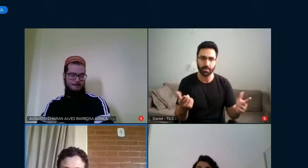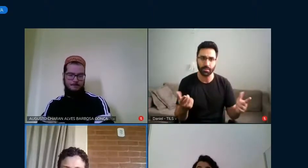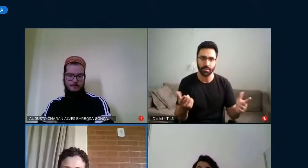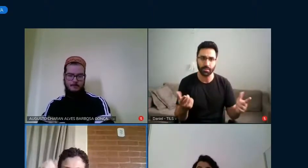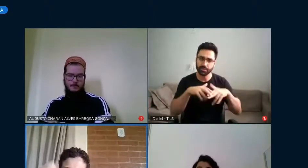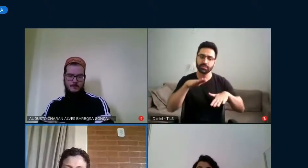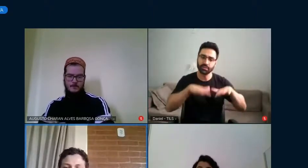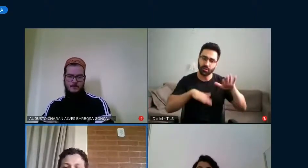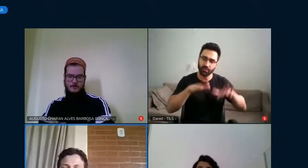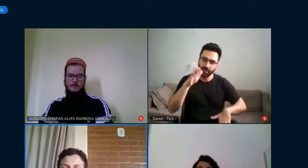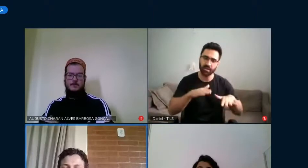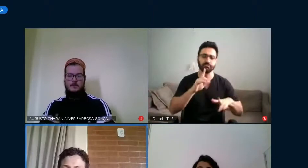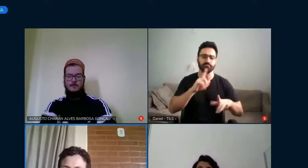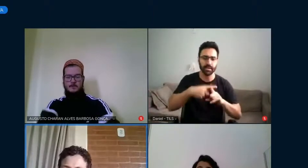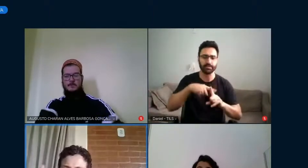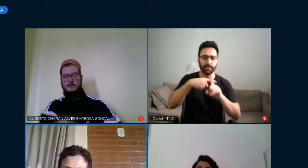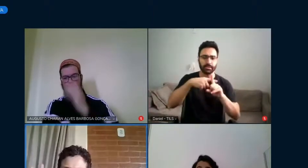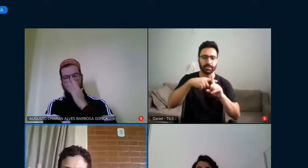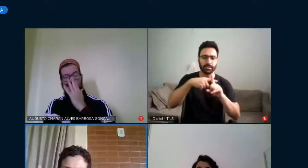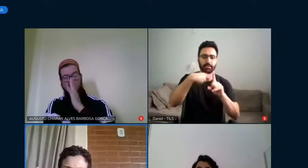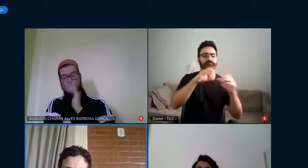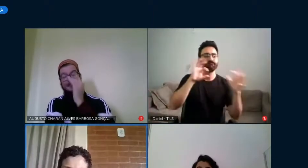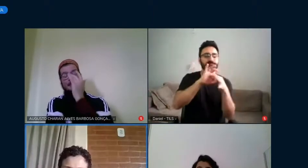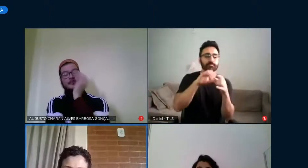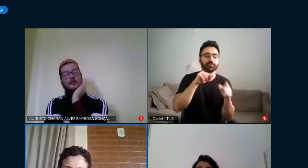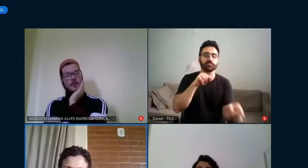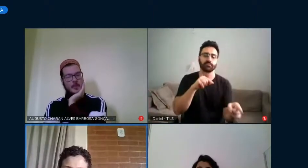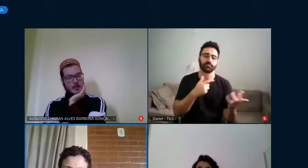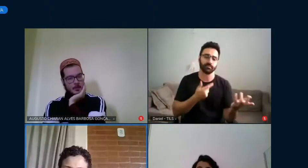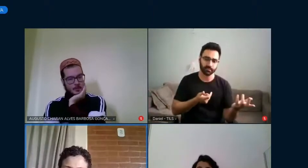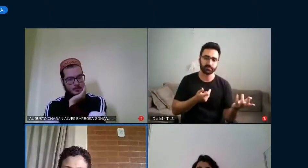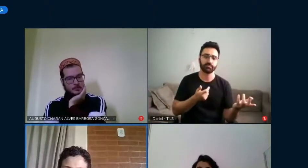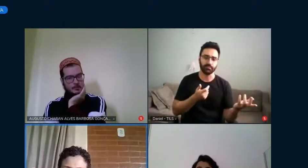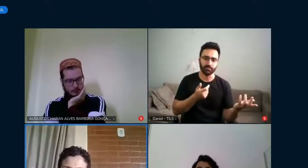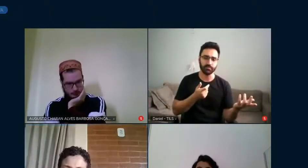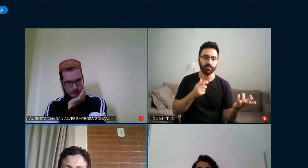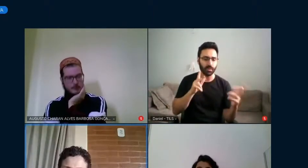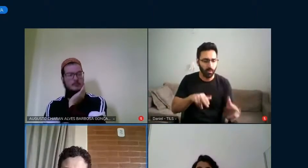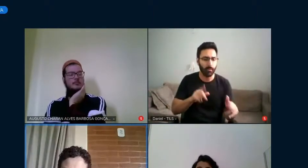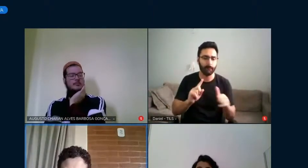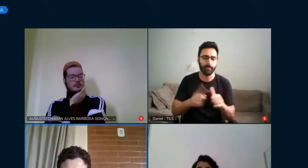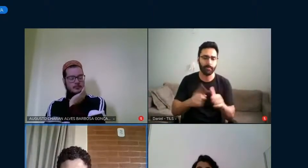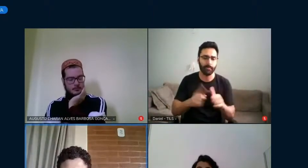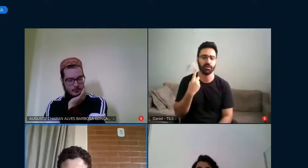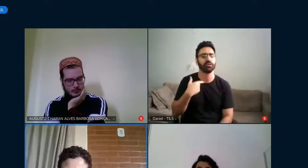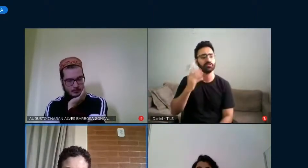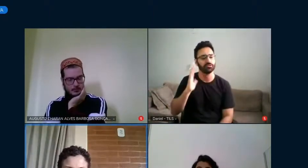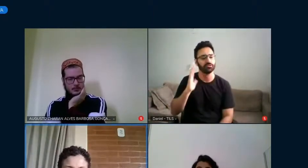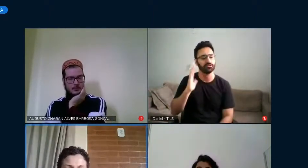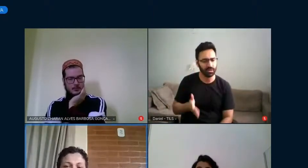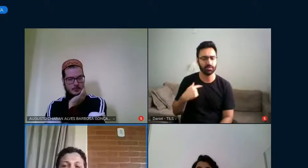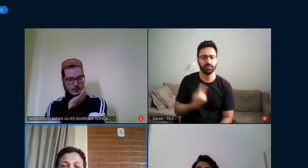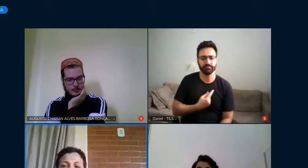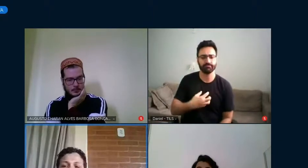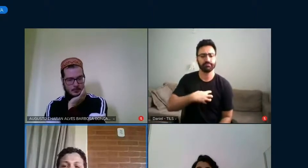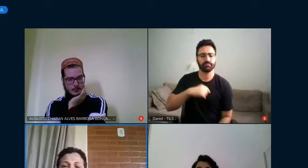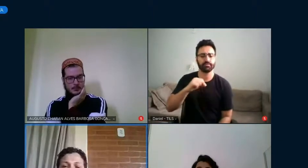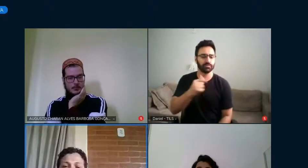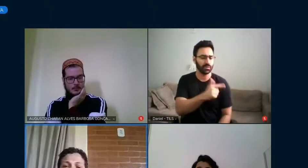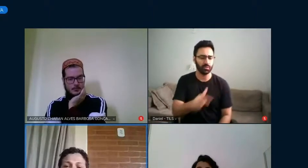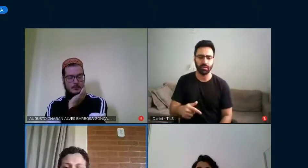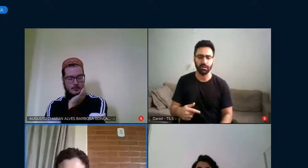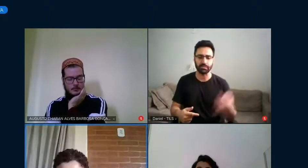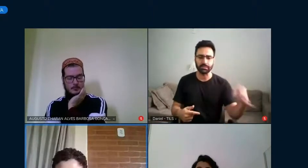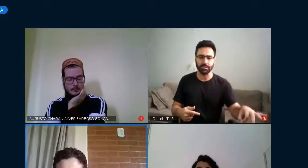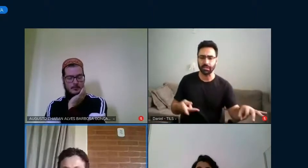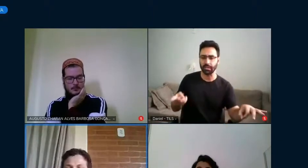reenforçar, reforçar, pontuar isso, logo a primeira vez que a gente fala, que a gente considera que não há certo e errado